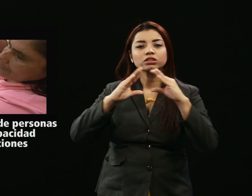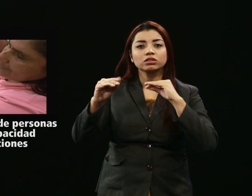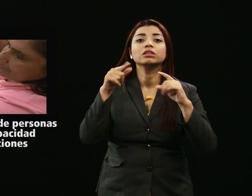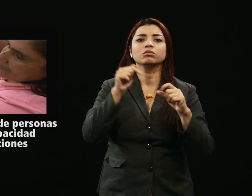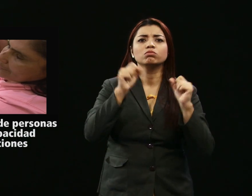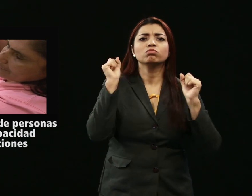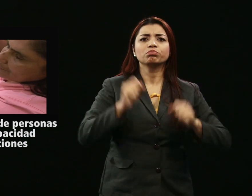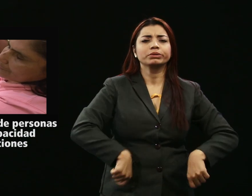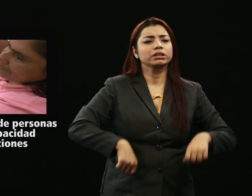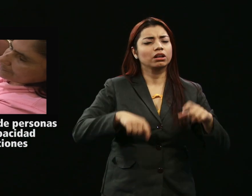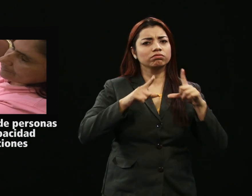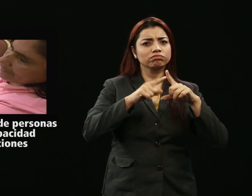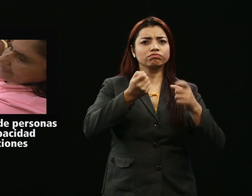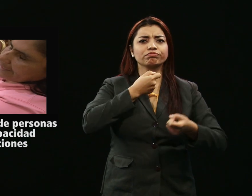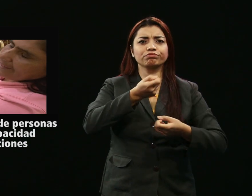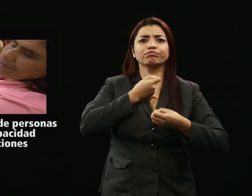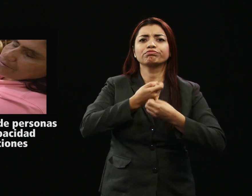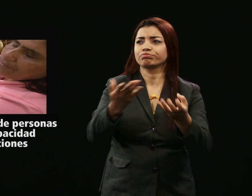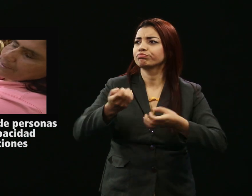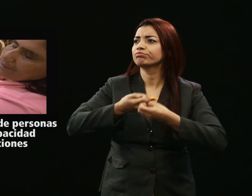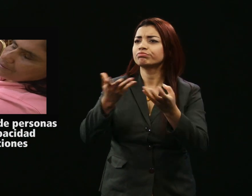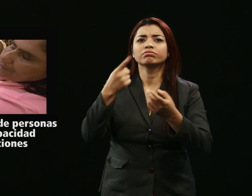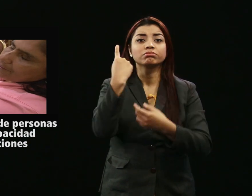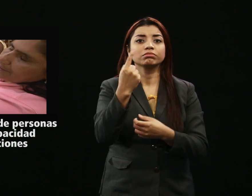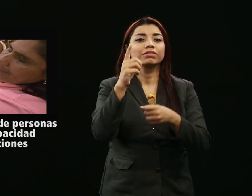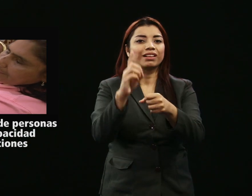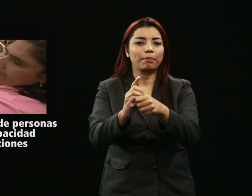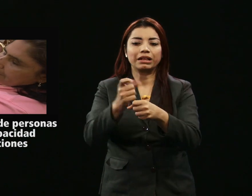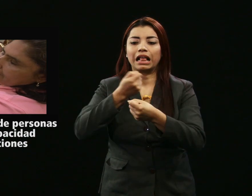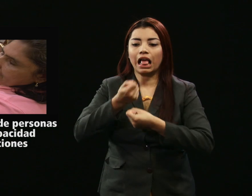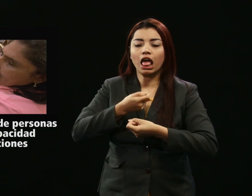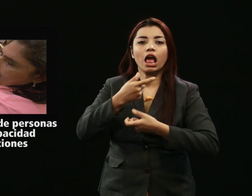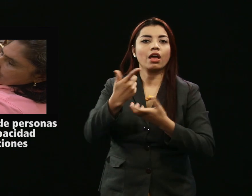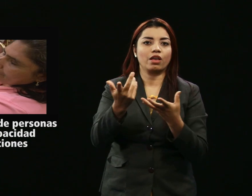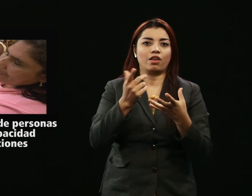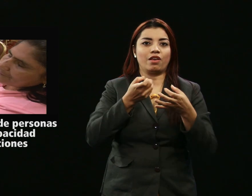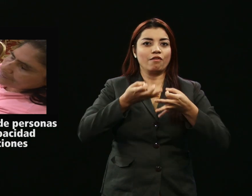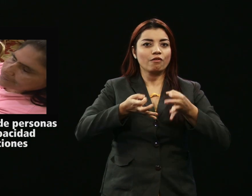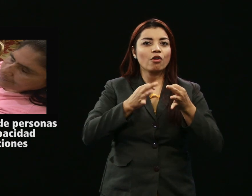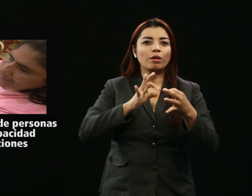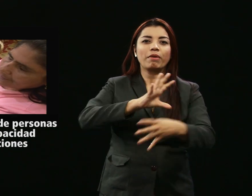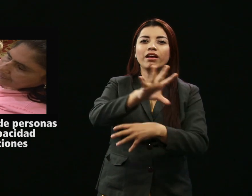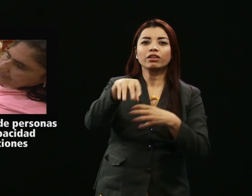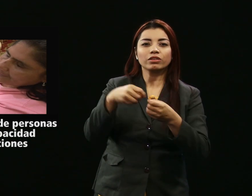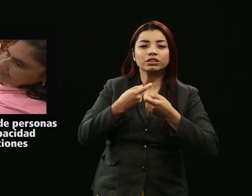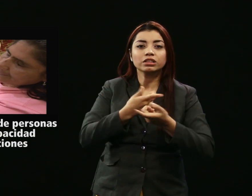formato inclusivo a personas con discapacidad. La Comisión buscará consenso al respecto.